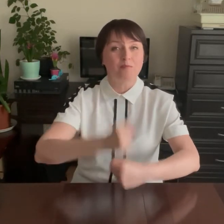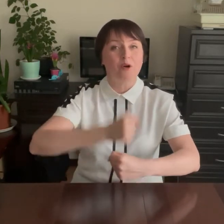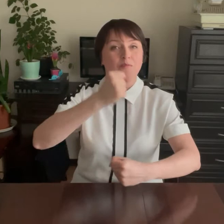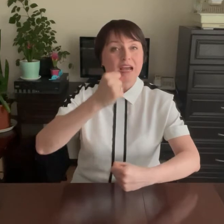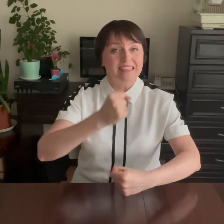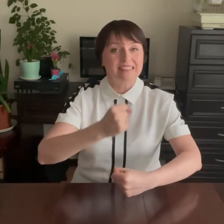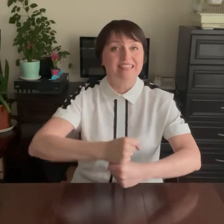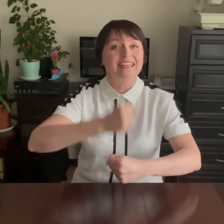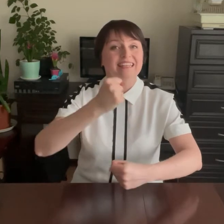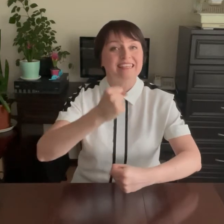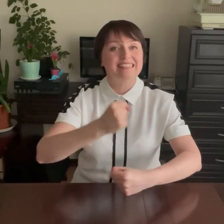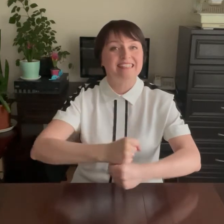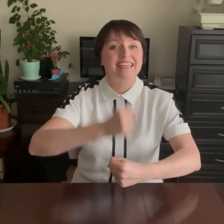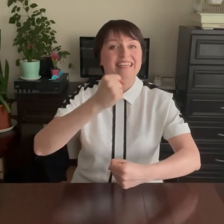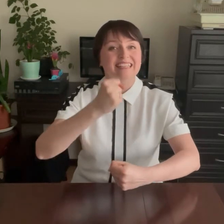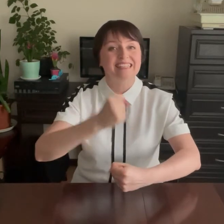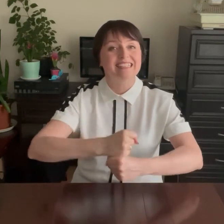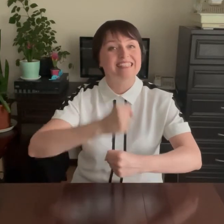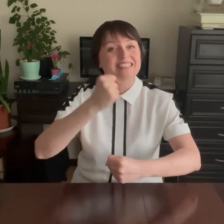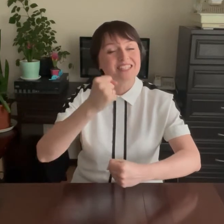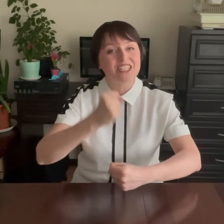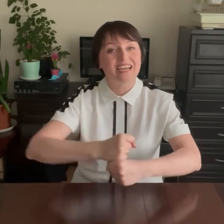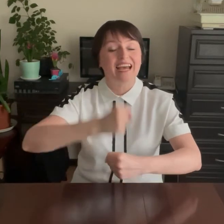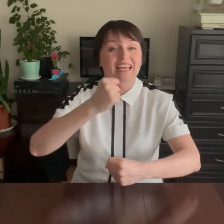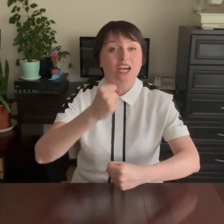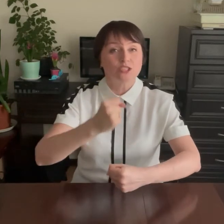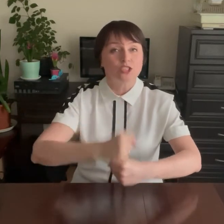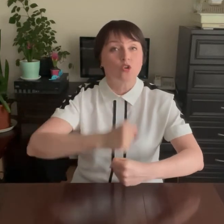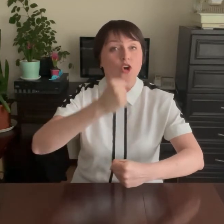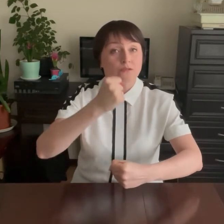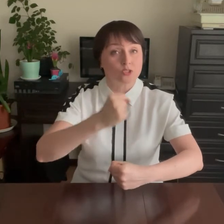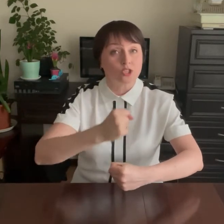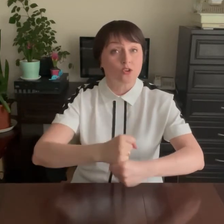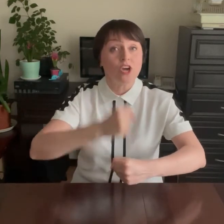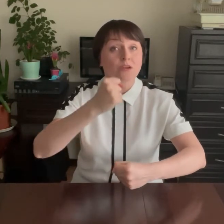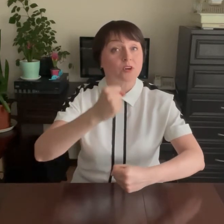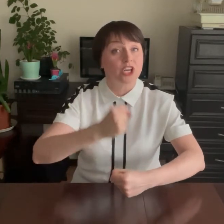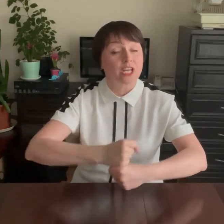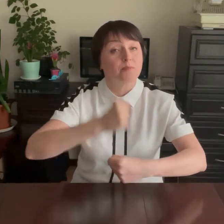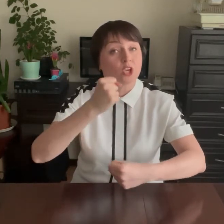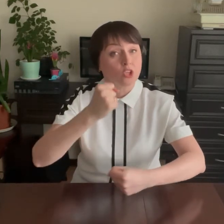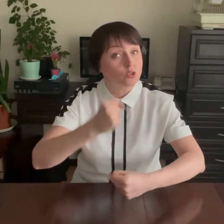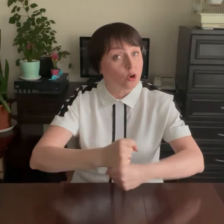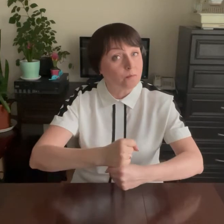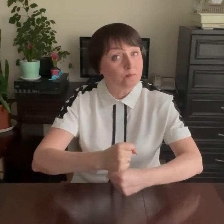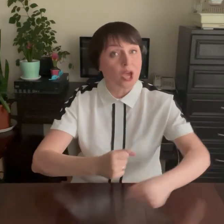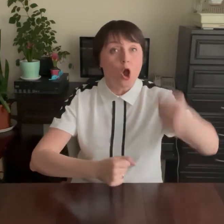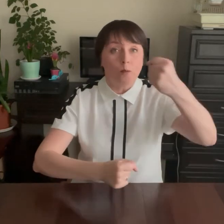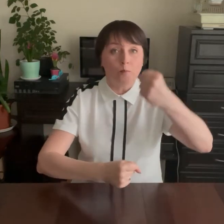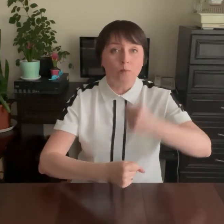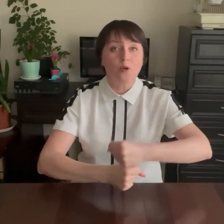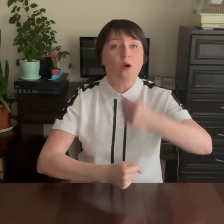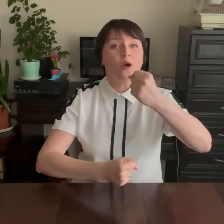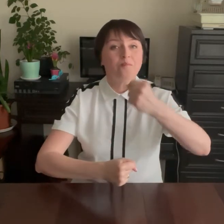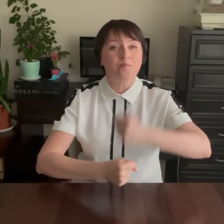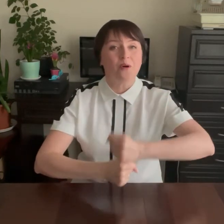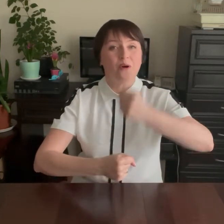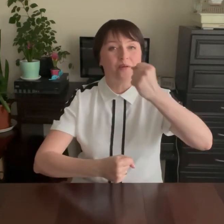-бом! Сильно-сильно застучали! Строим-строим крепкий дом! Бом-бом